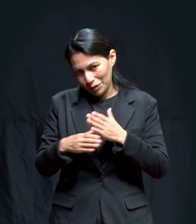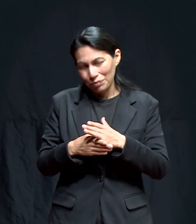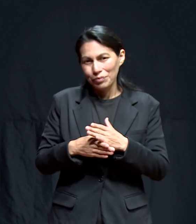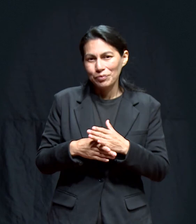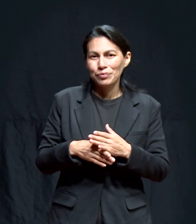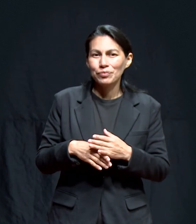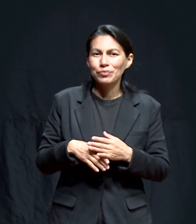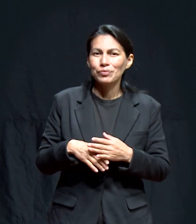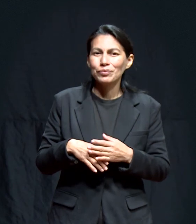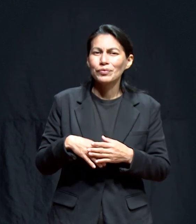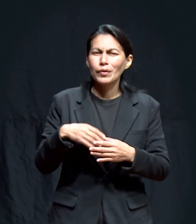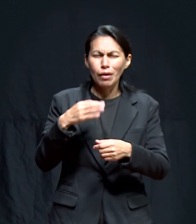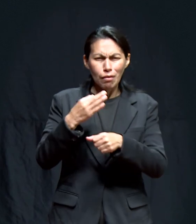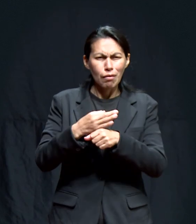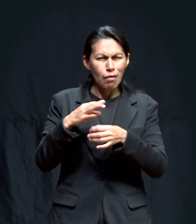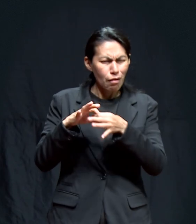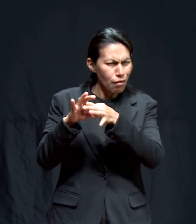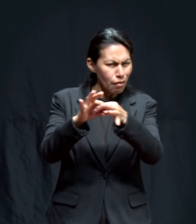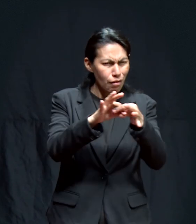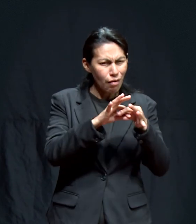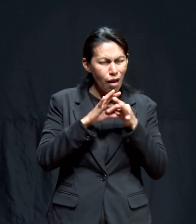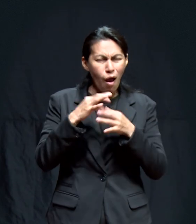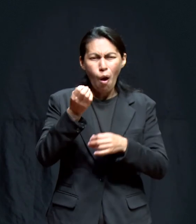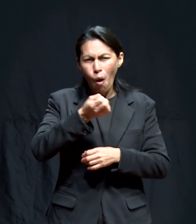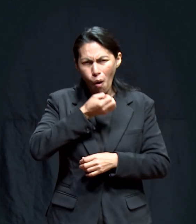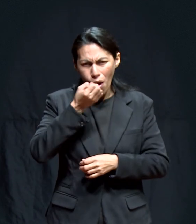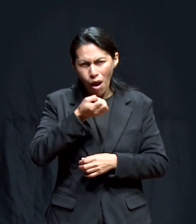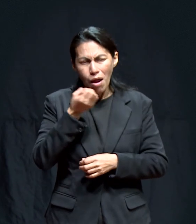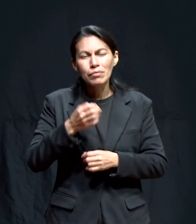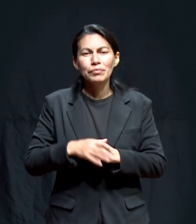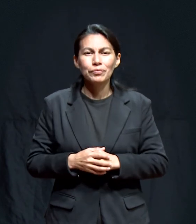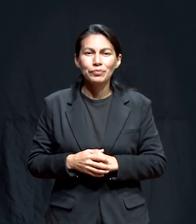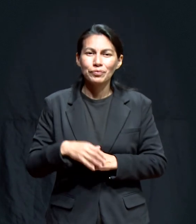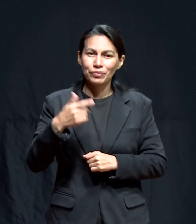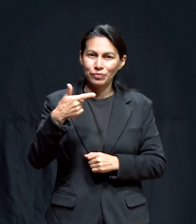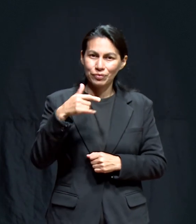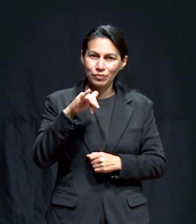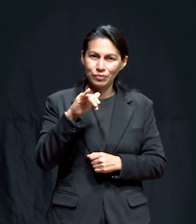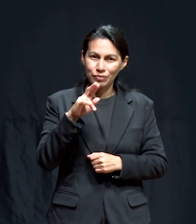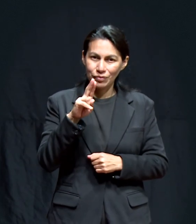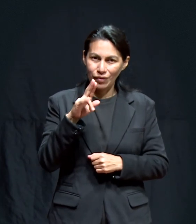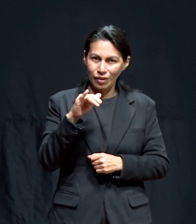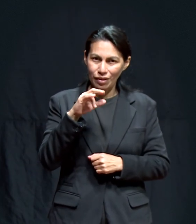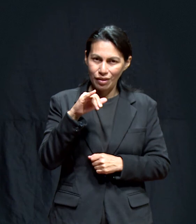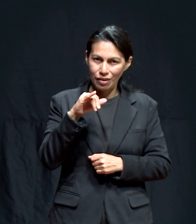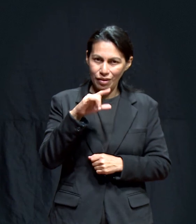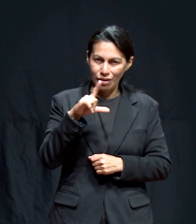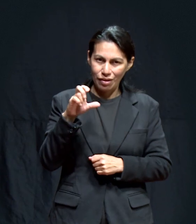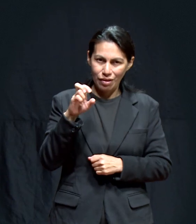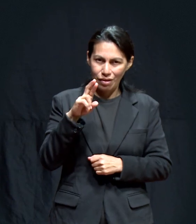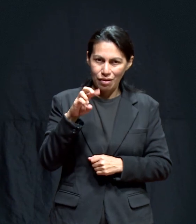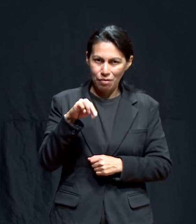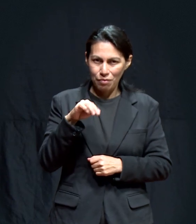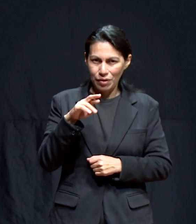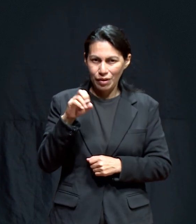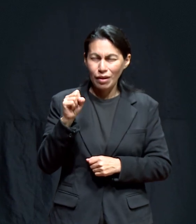haremos por este otro Y nos unimos a ti En oración también Guillermina Moreno Buenas noches Pido sus oraciones